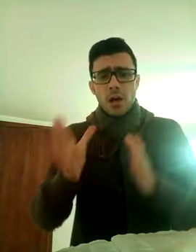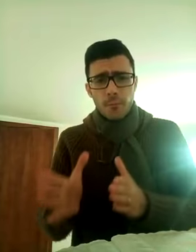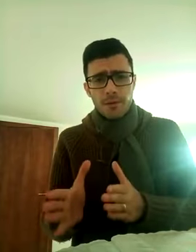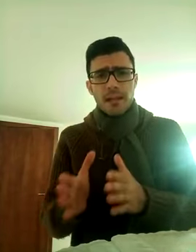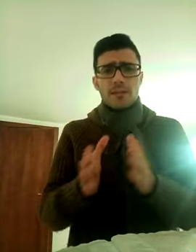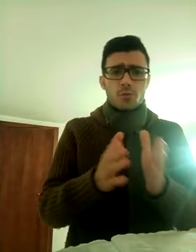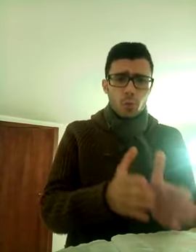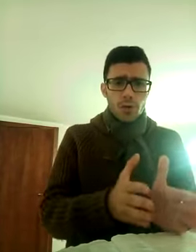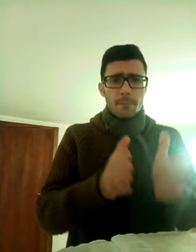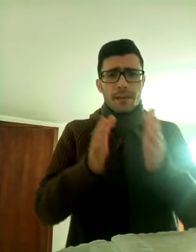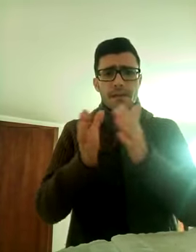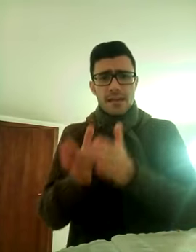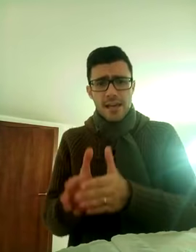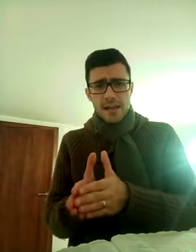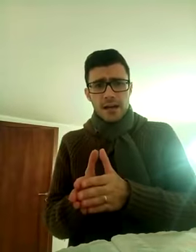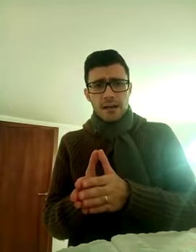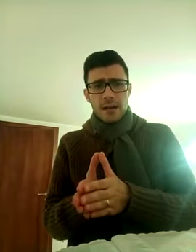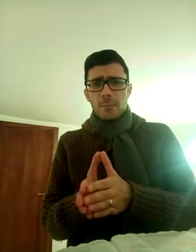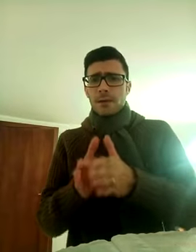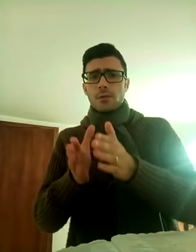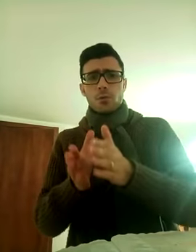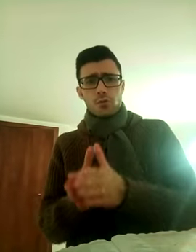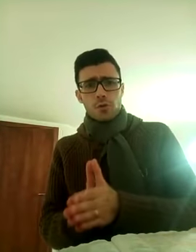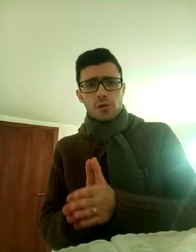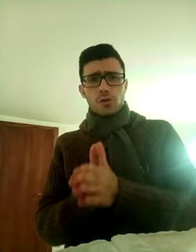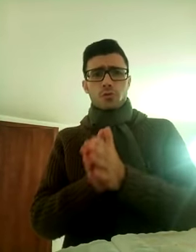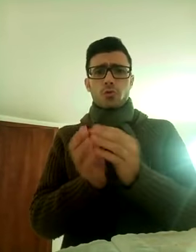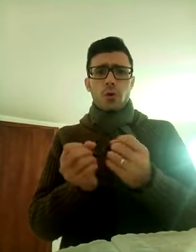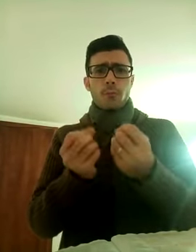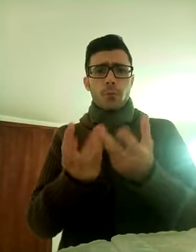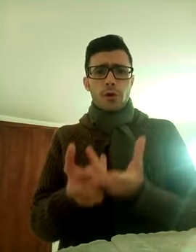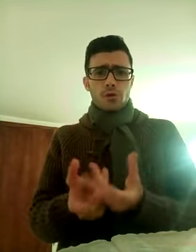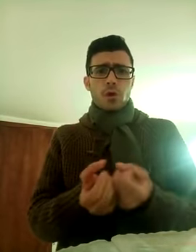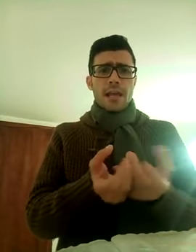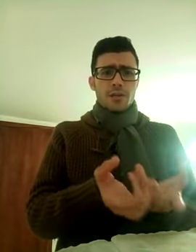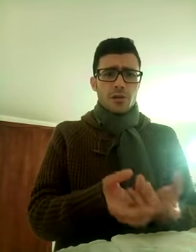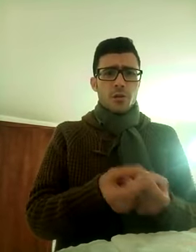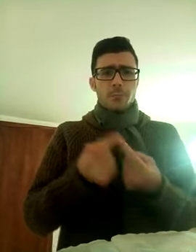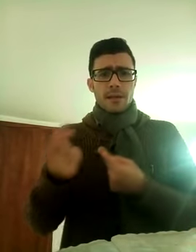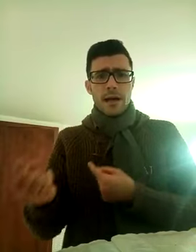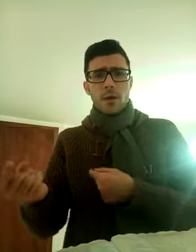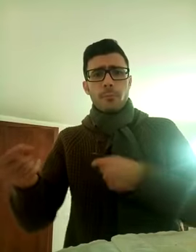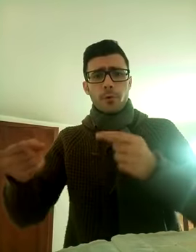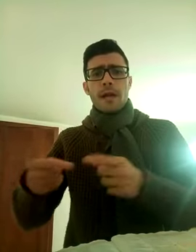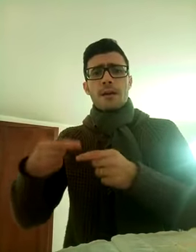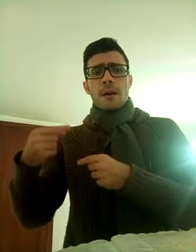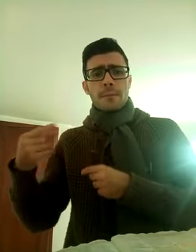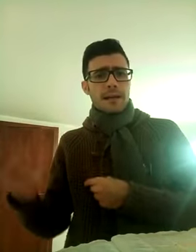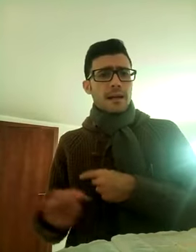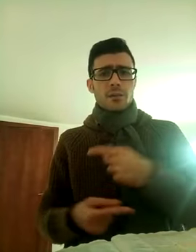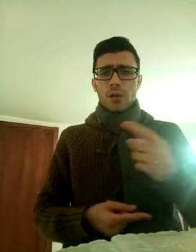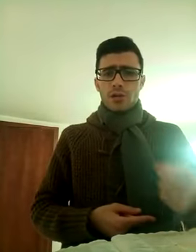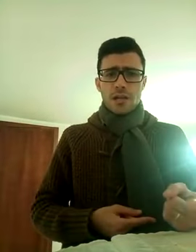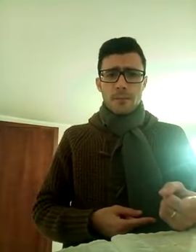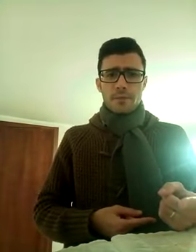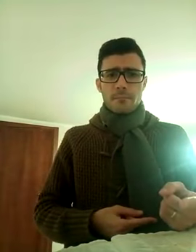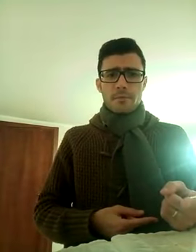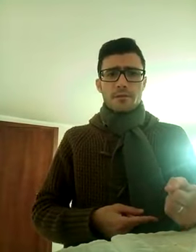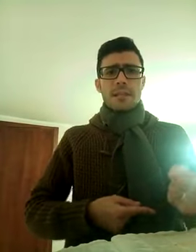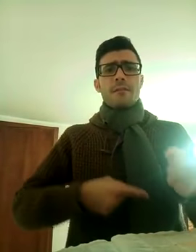opere, lettura e preghiera, perché tu non puoi solo leggere e non pregare, oppure pregare e non leggere la Bibbia, devi